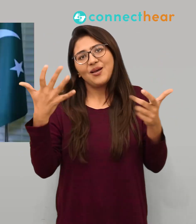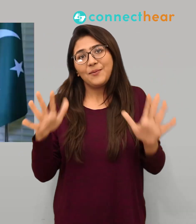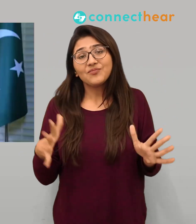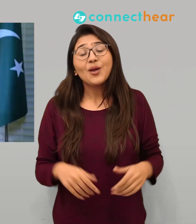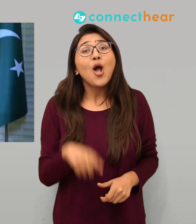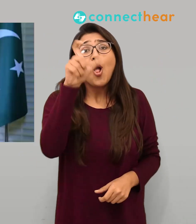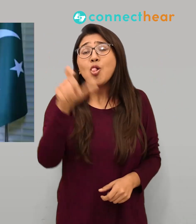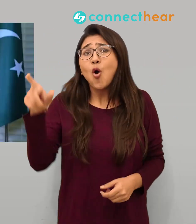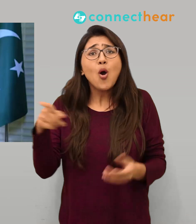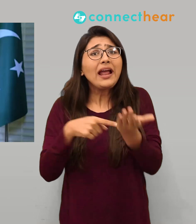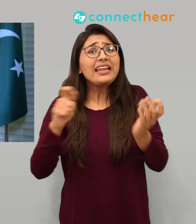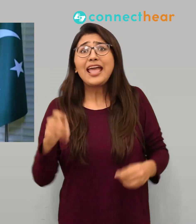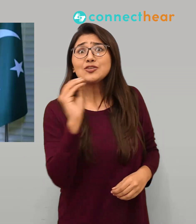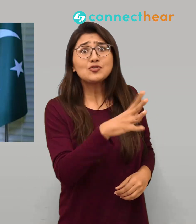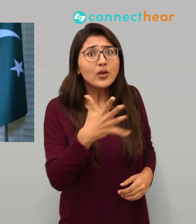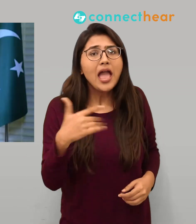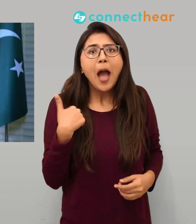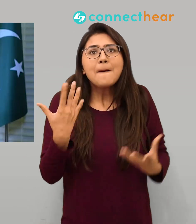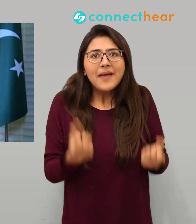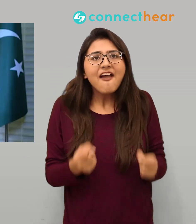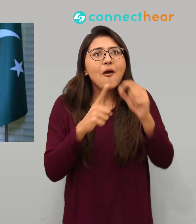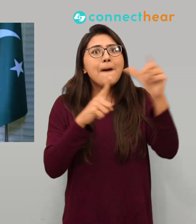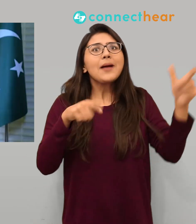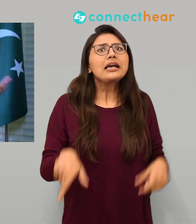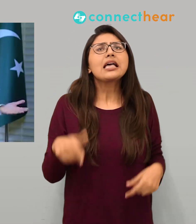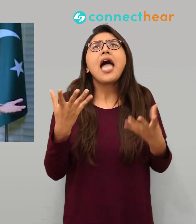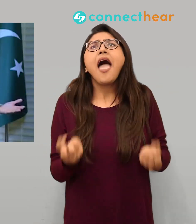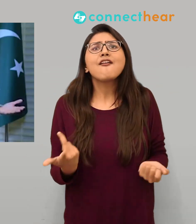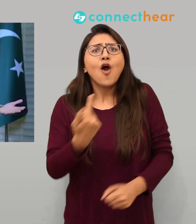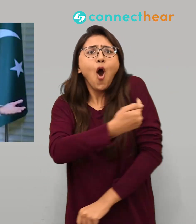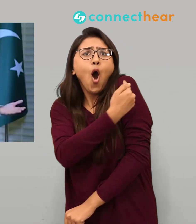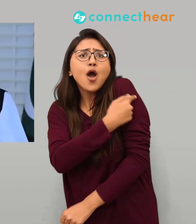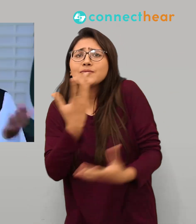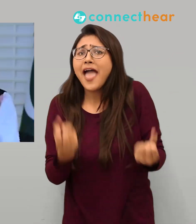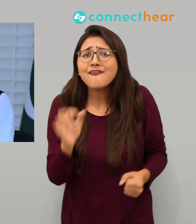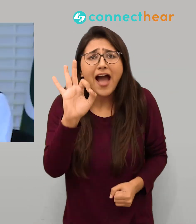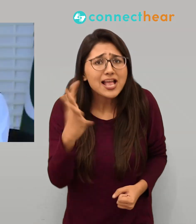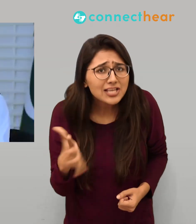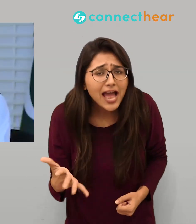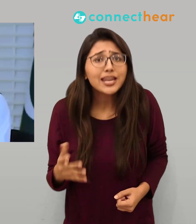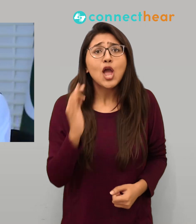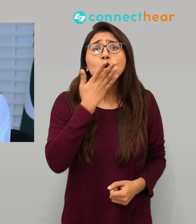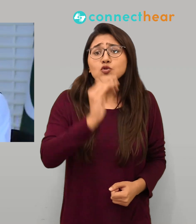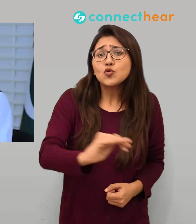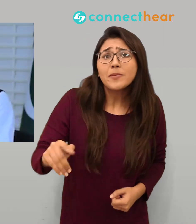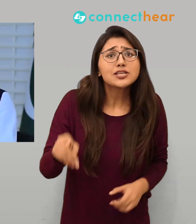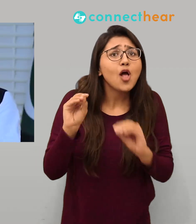دیتے اس کی وجہ سے نہ ہم صحیح معنی میں لوگوں کے لیے ہسپتال بنا سکتے ہیں نہ بچوں کے لیے سکول بنا سکتے ہیں نہ